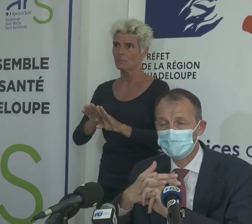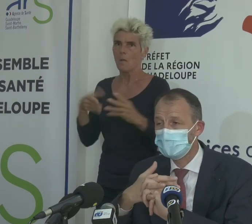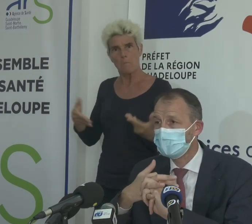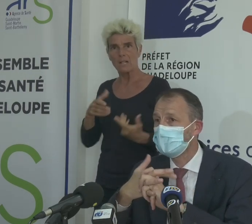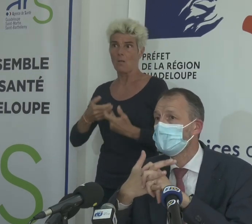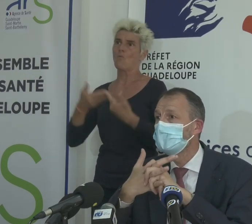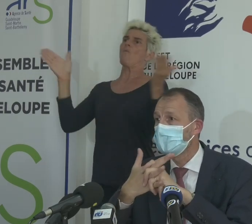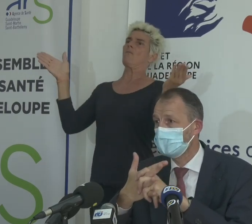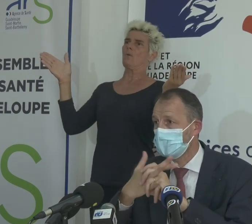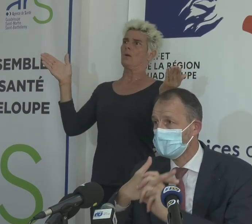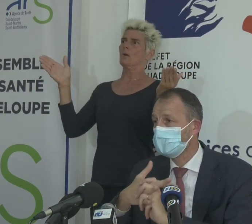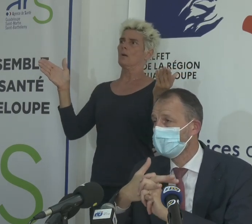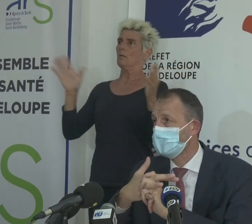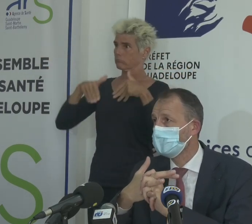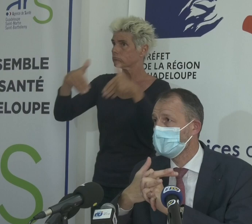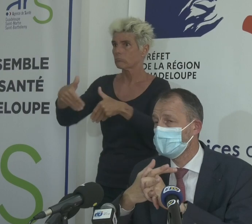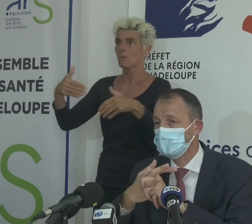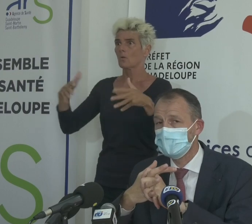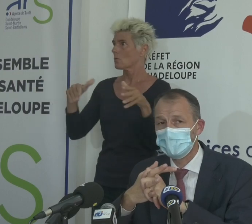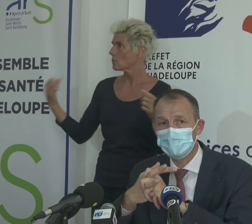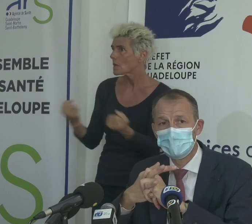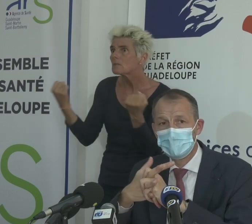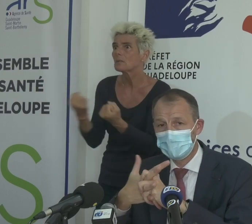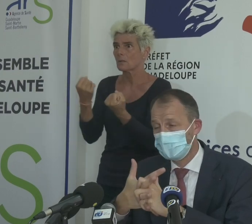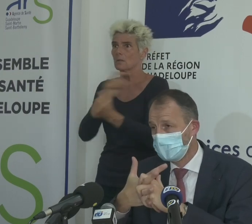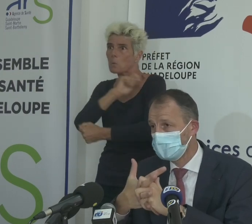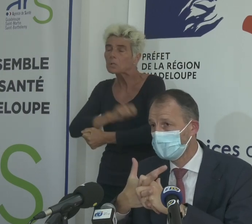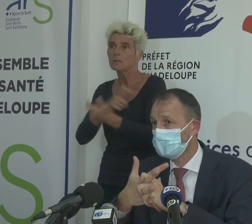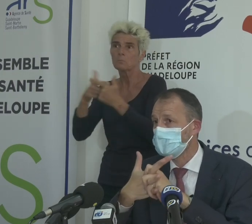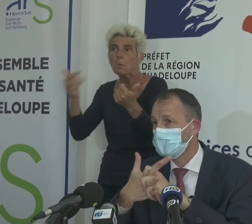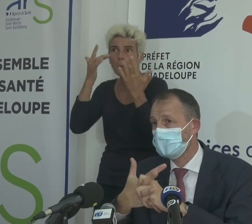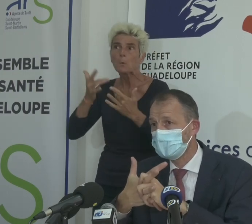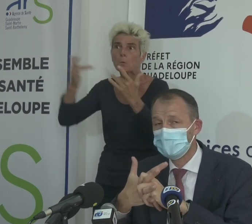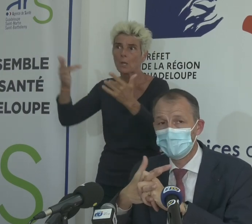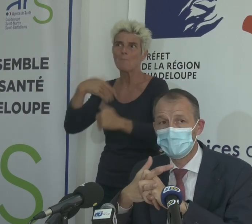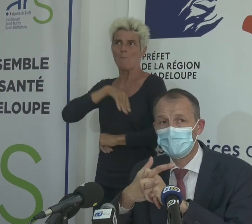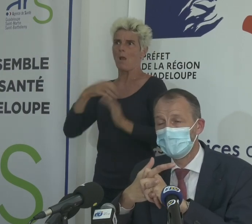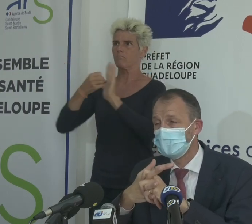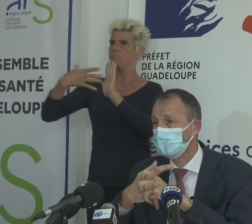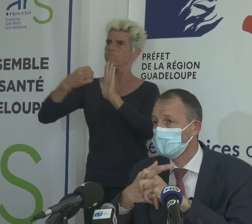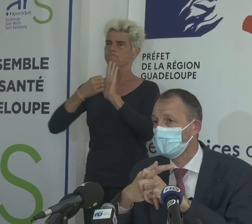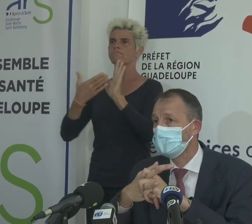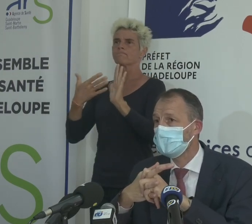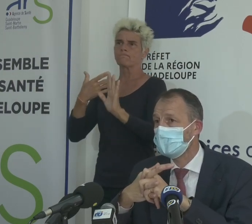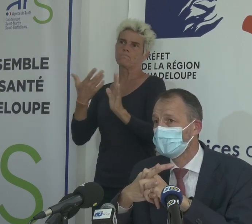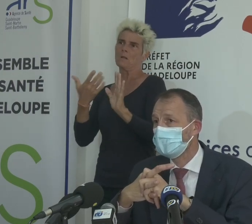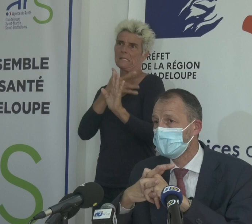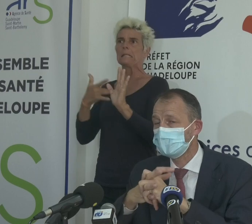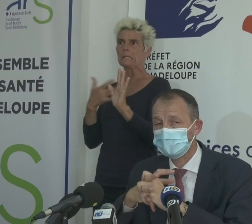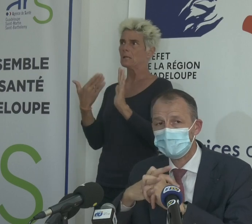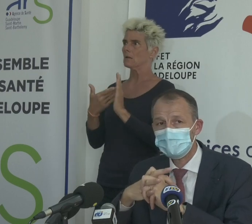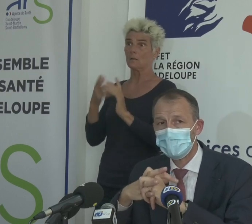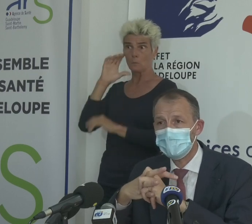Aujourd'hui, ils sont là parce qu'on peut mettre en place le pass sanitaire. Il faut absolument le respecter et nous allons continuer à